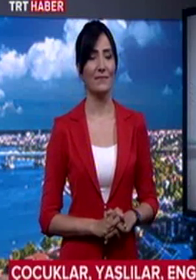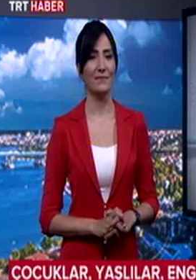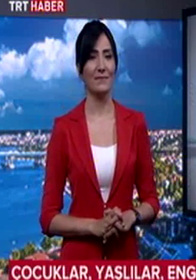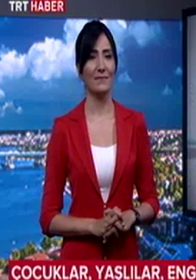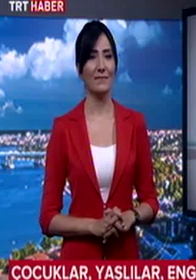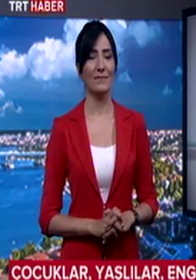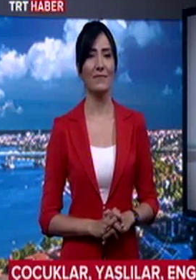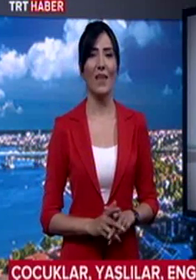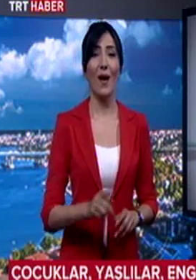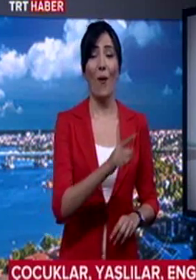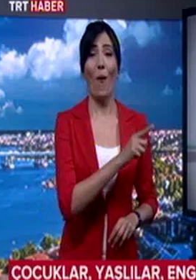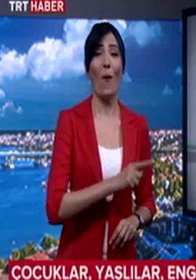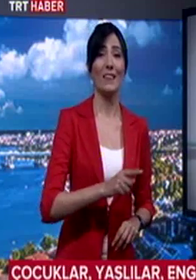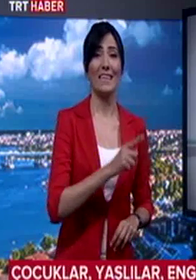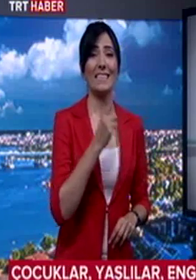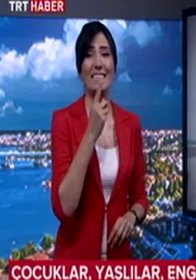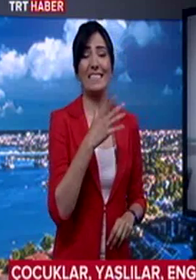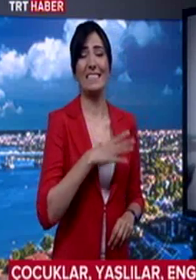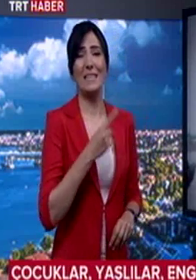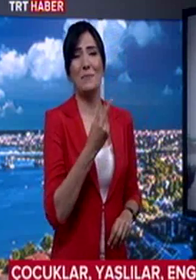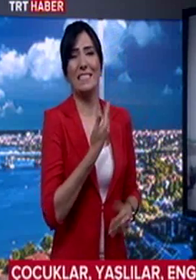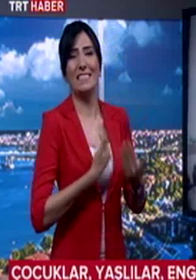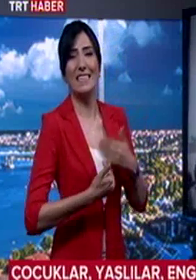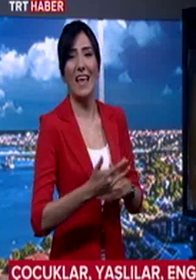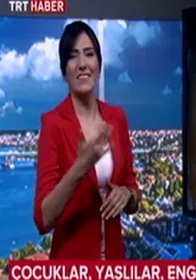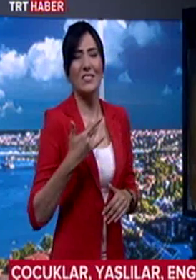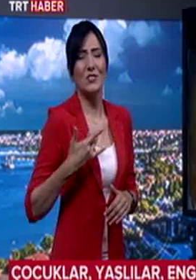Onların istediği bir avuç sevgi, şefkat ve merhamet.